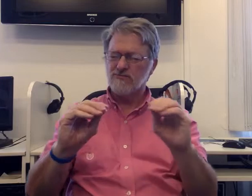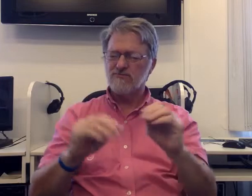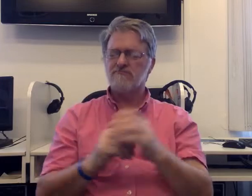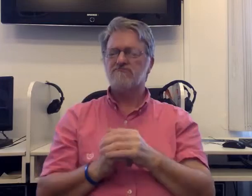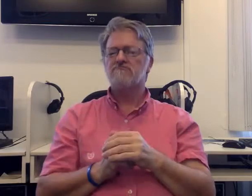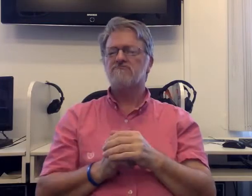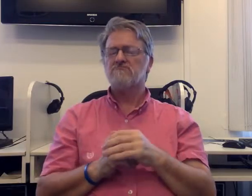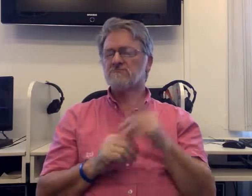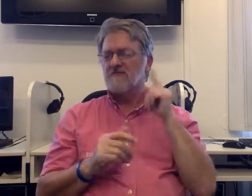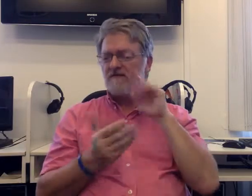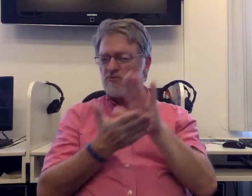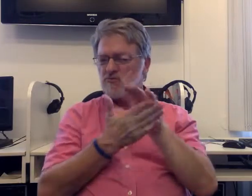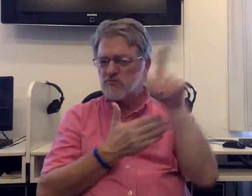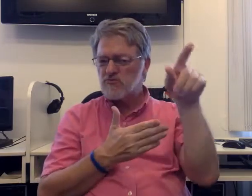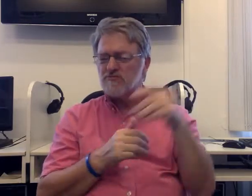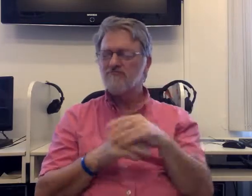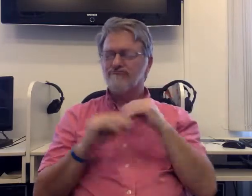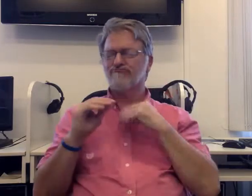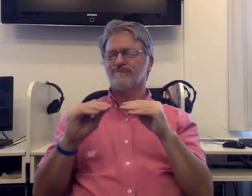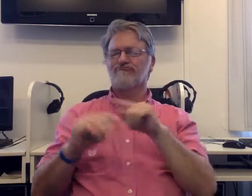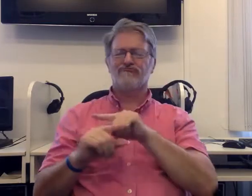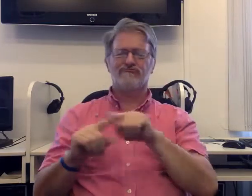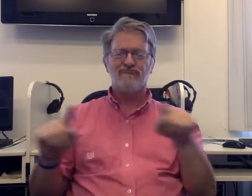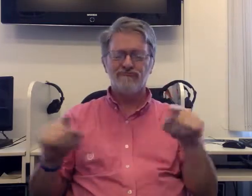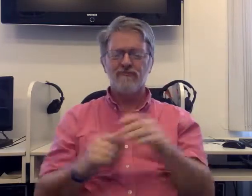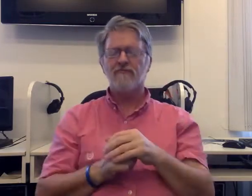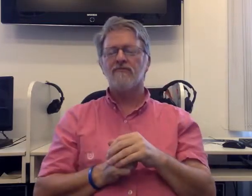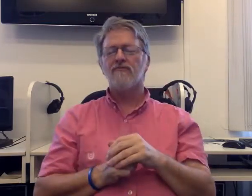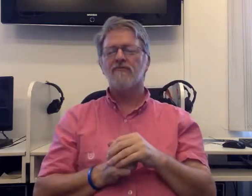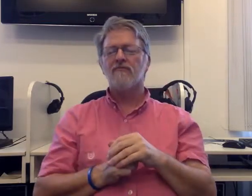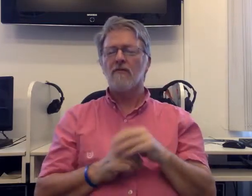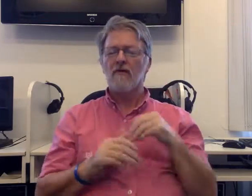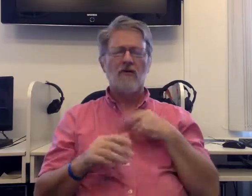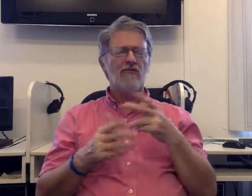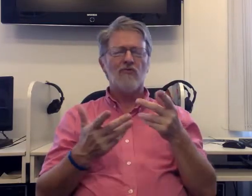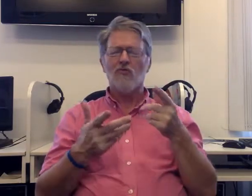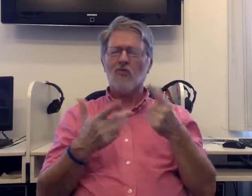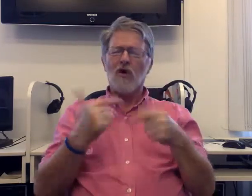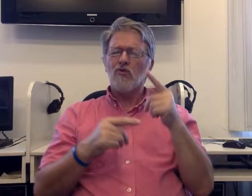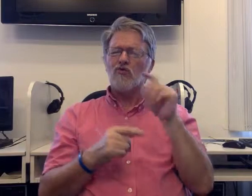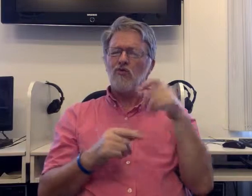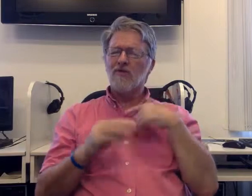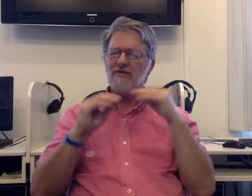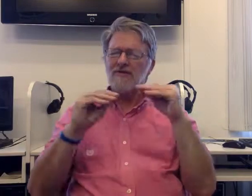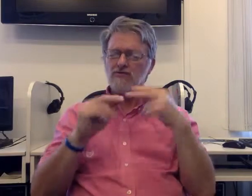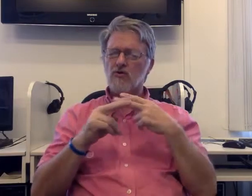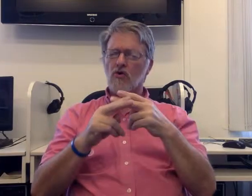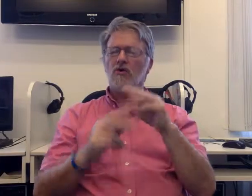na americké univerzitě, která se jmenuje Gallaudetová univerzita, kde učím neslyšící angličtinu.